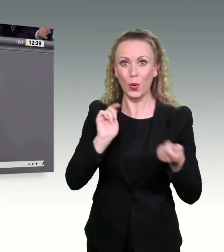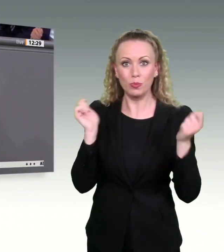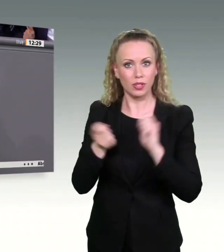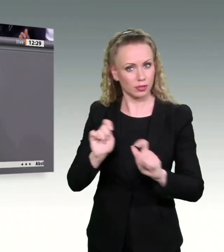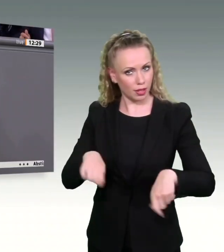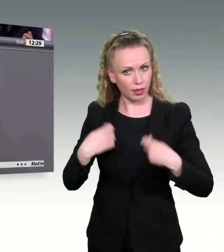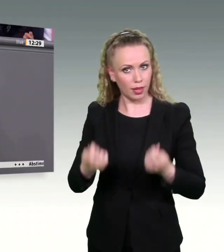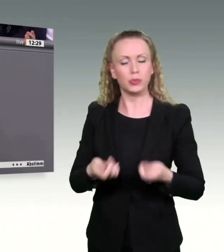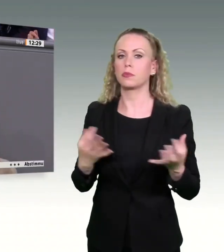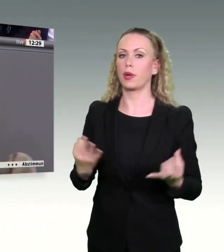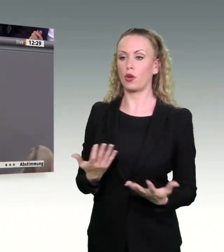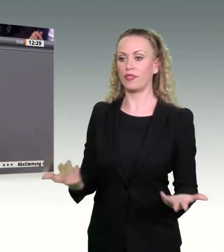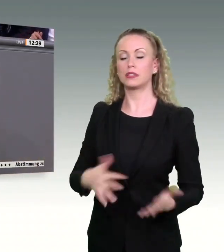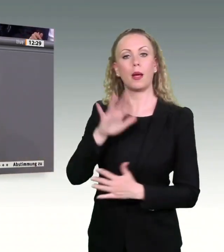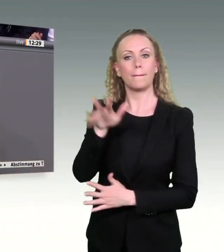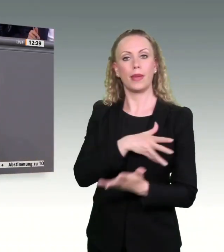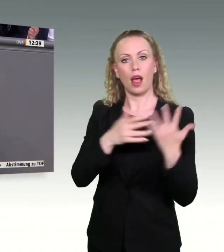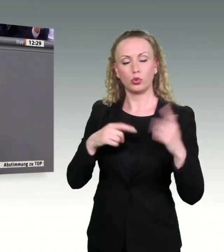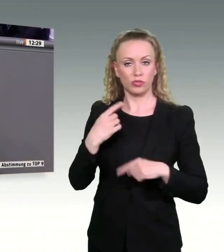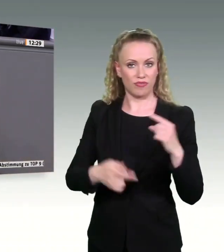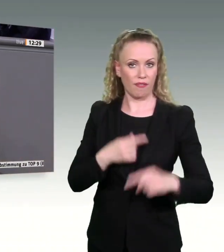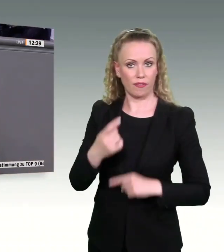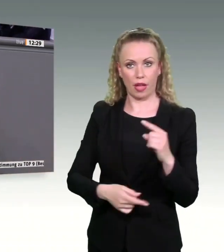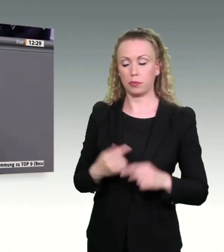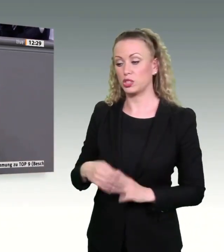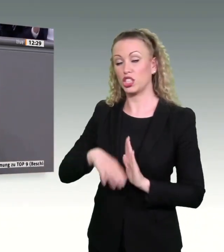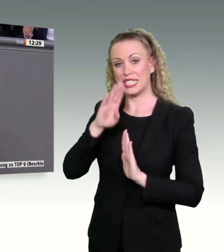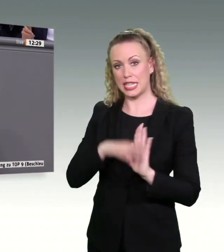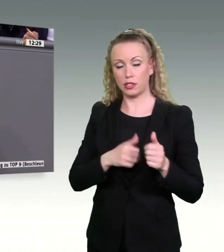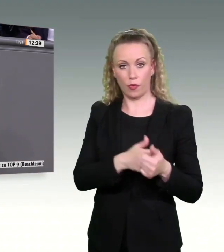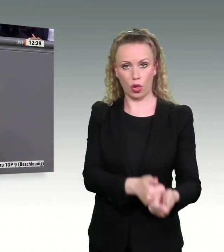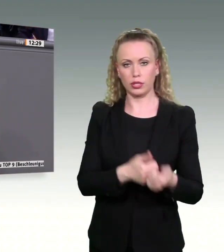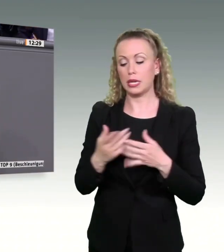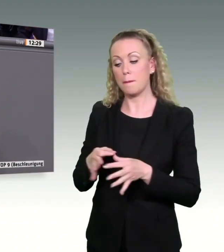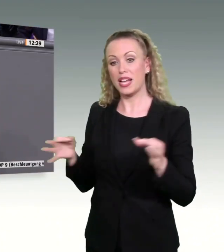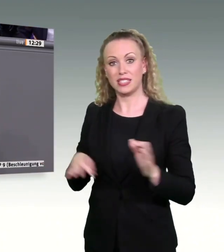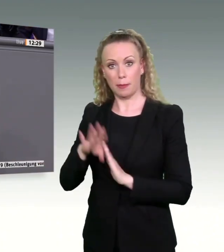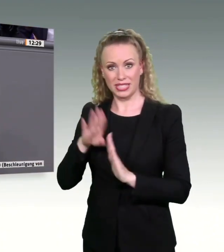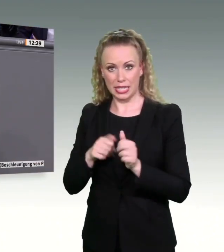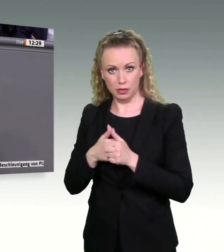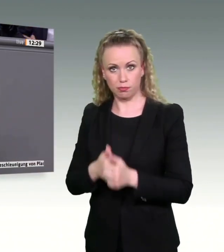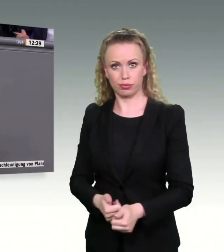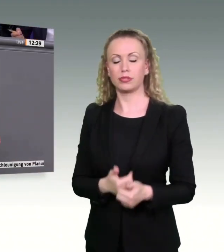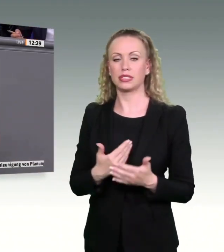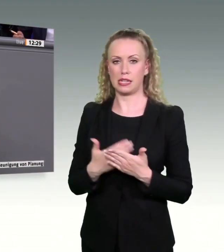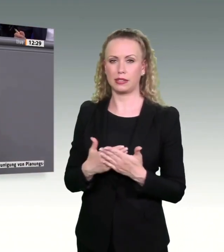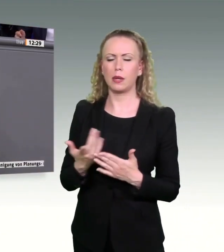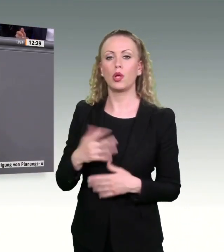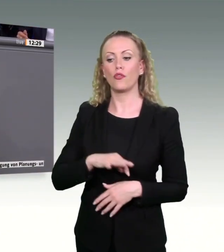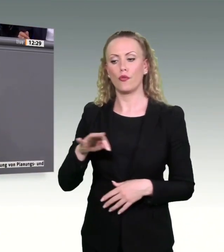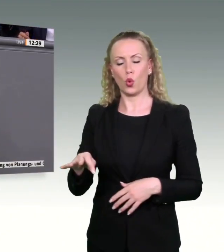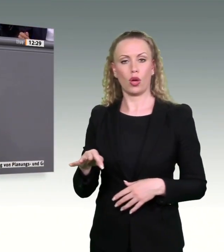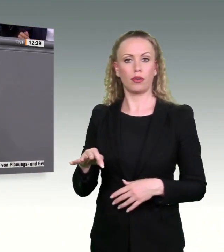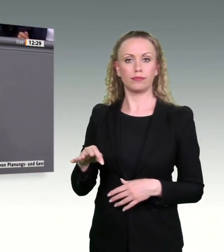Planungsverfahren, die wir per Gesetz durchführen können, Maßnahmengesetze, die Aussetzung der Pflicht zur